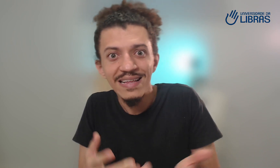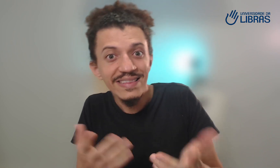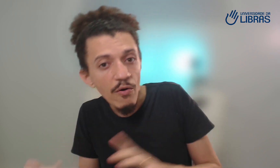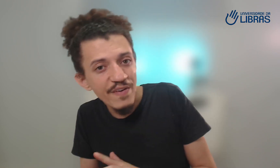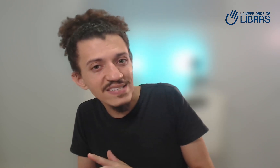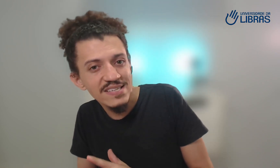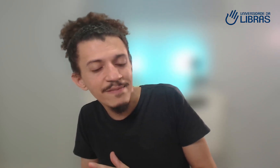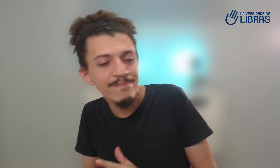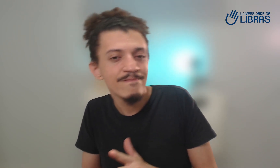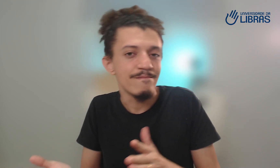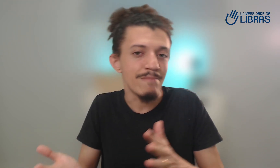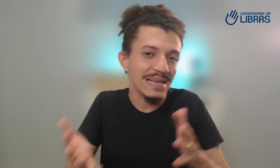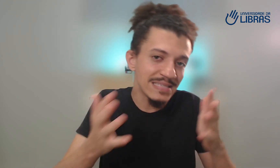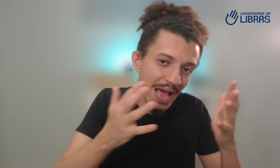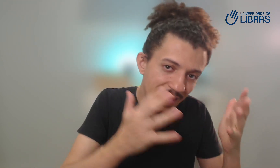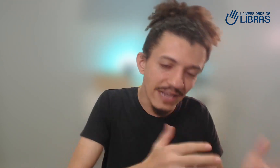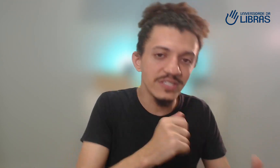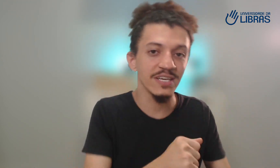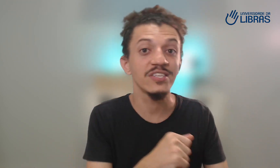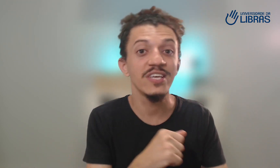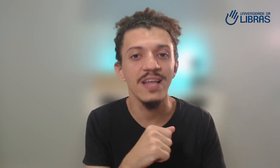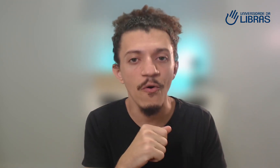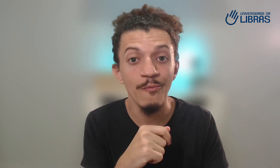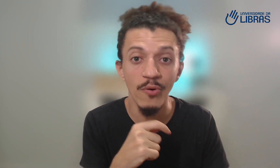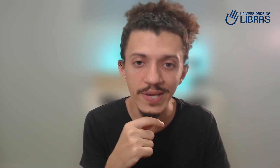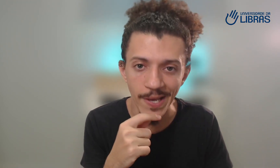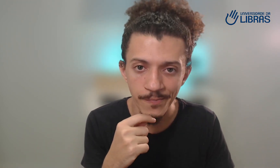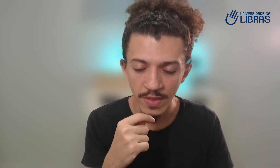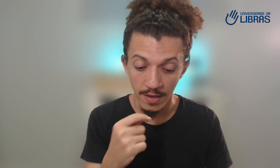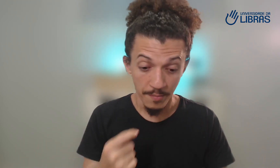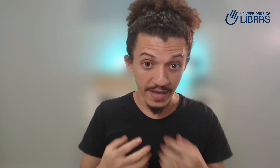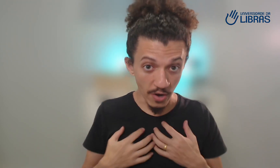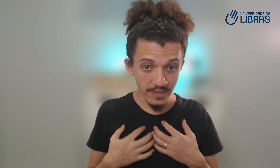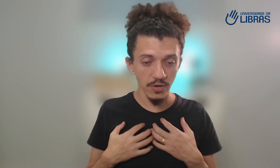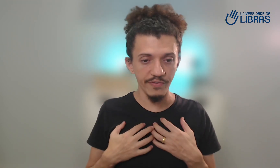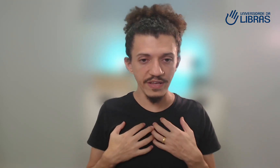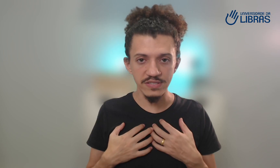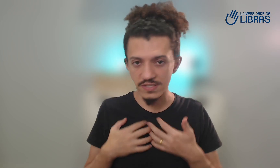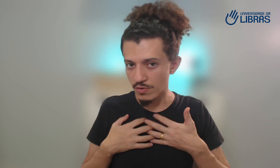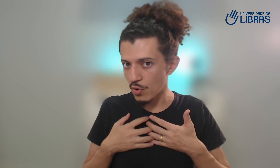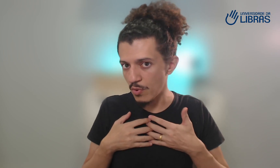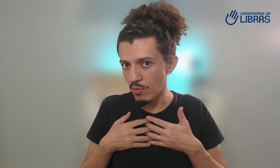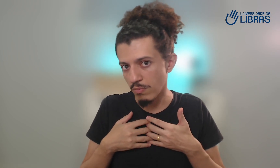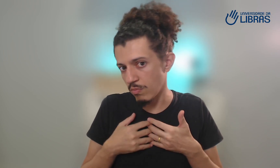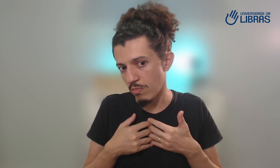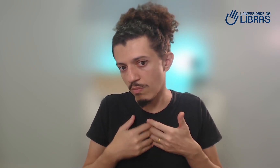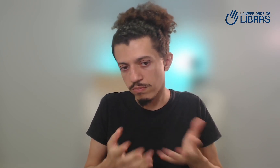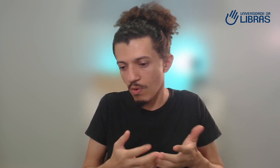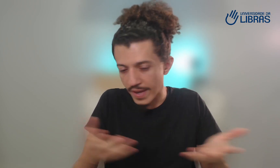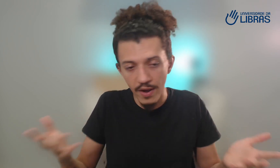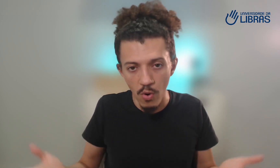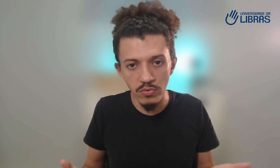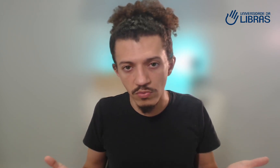Talvez sim, mas há grande chance que não. Por quê? Porque nós, ouvintes, assim como qualquer outra